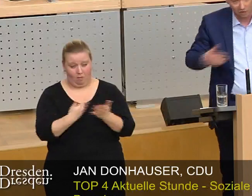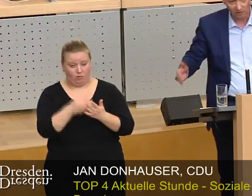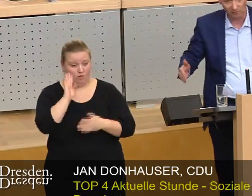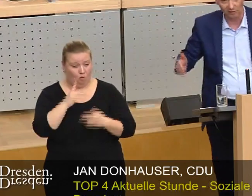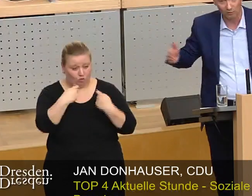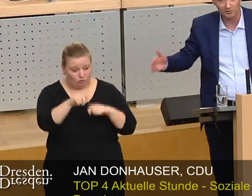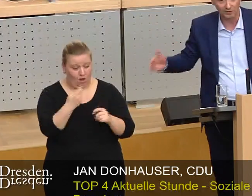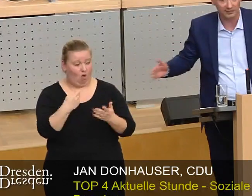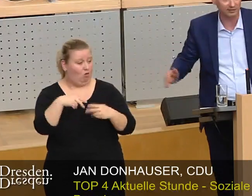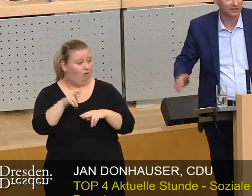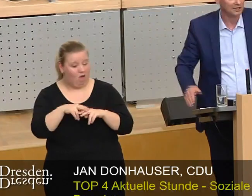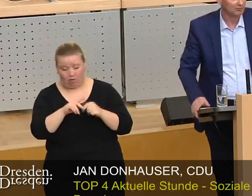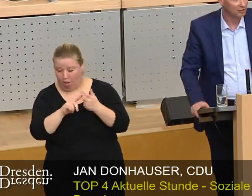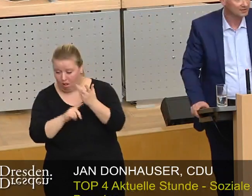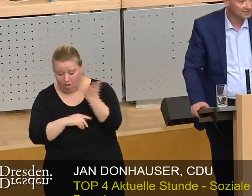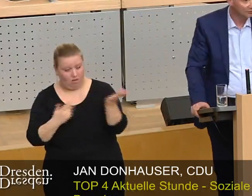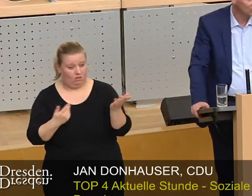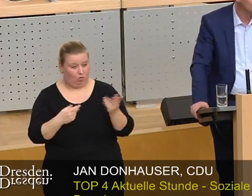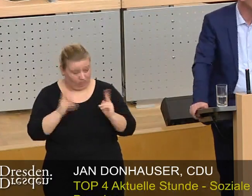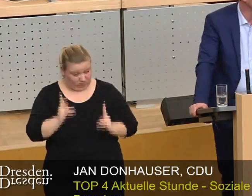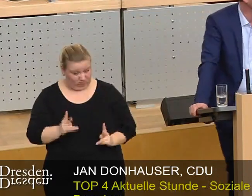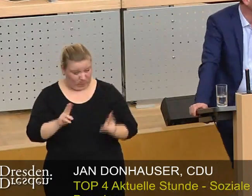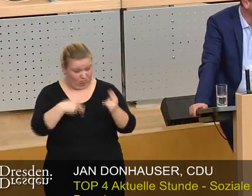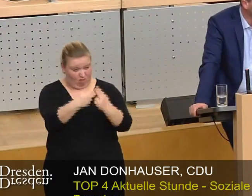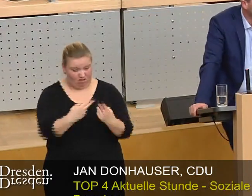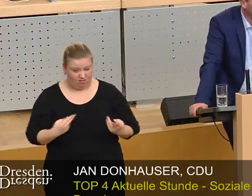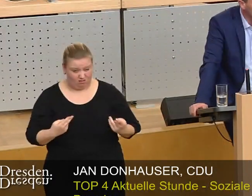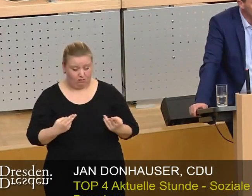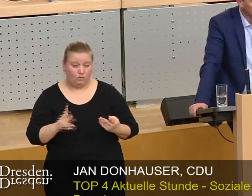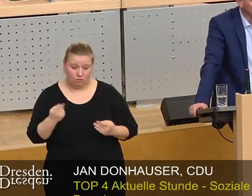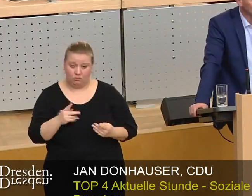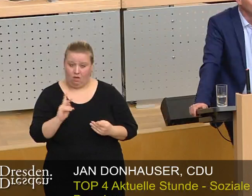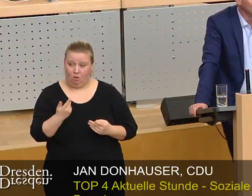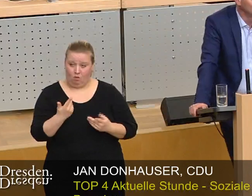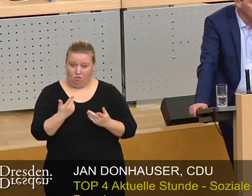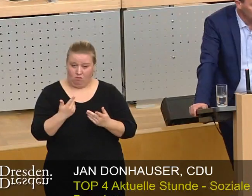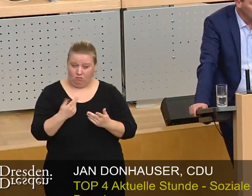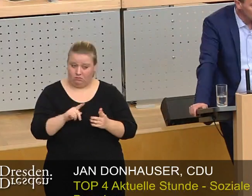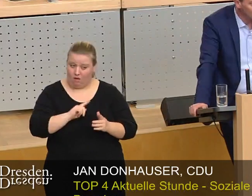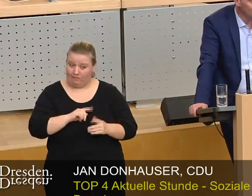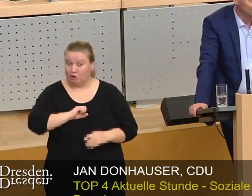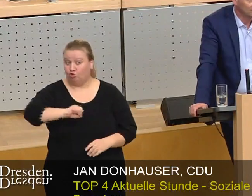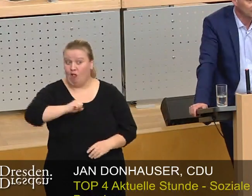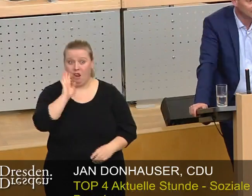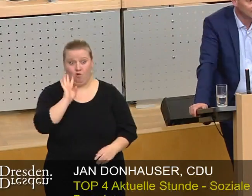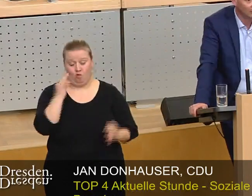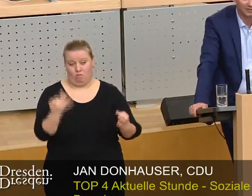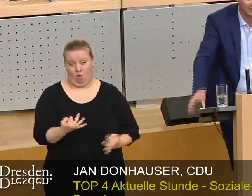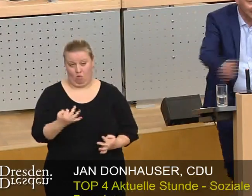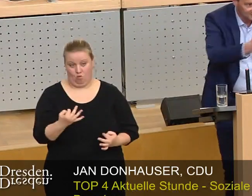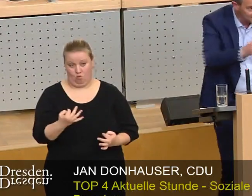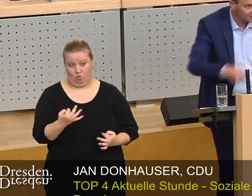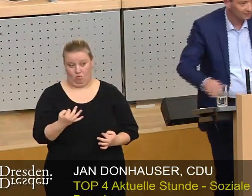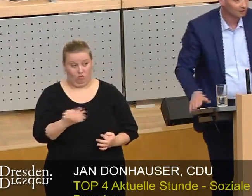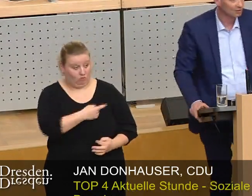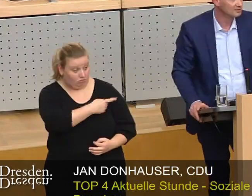geht, Werkstattverfahren und so weiter, wirklich zielführend sind und immer unter der Maßgabe, wir brauchen hier schnell Wohnungen. Und